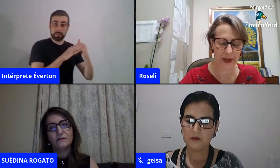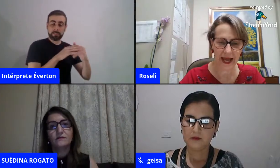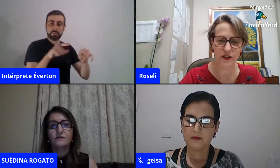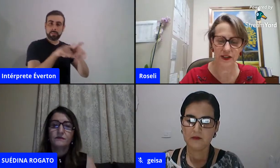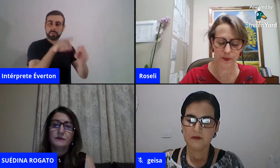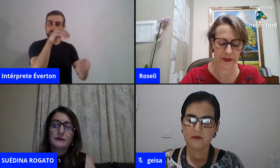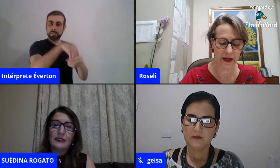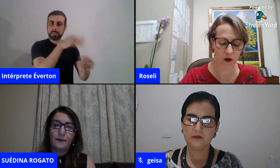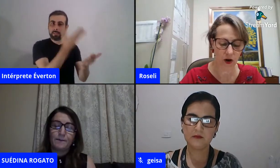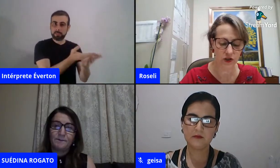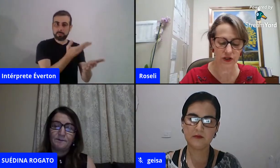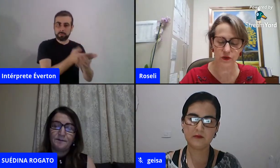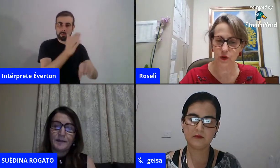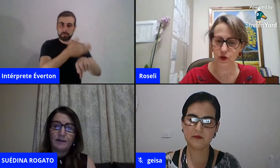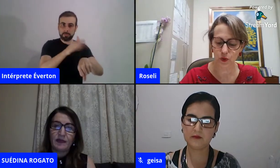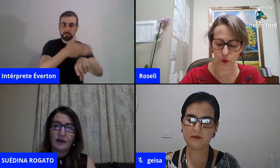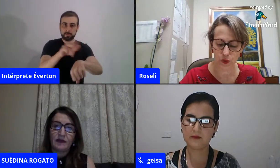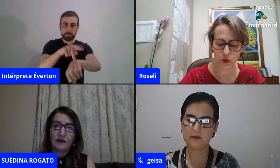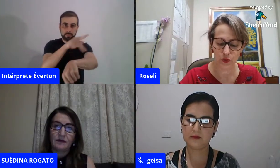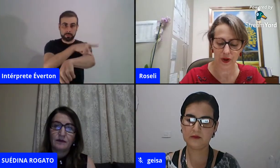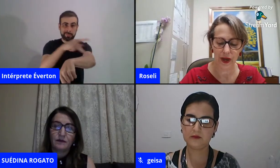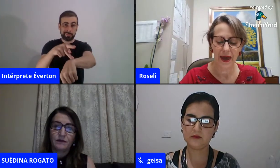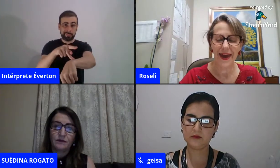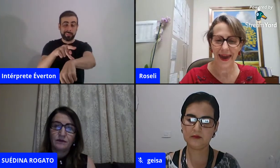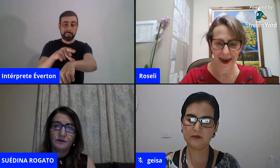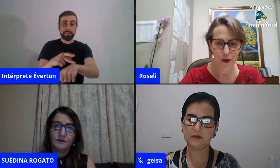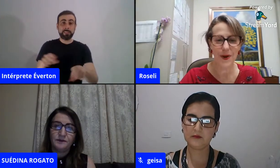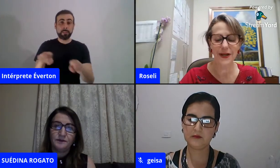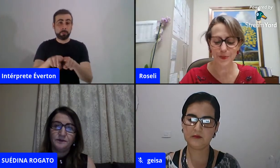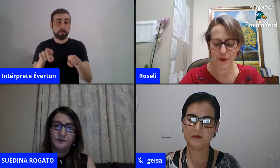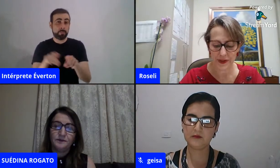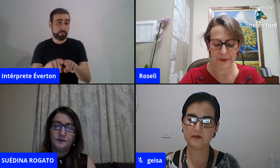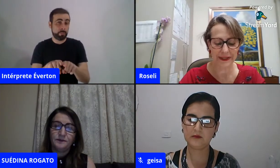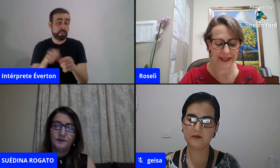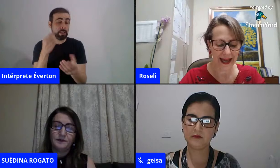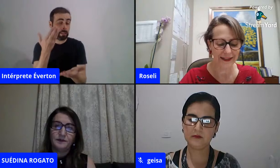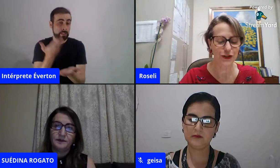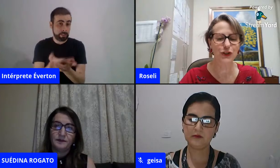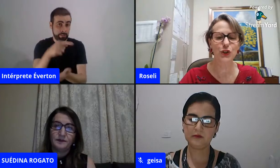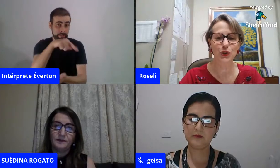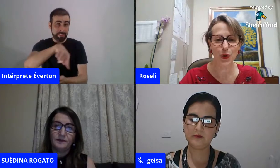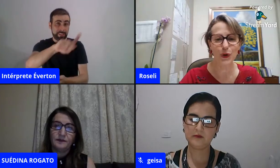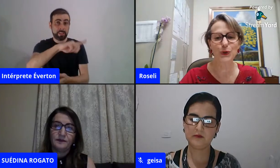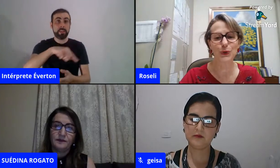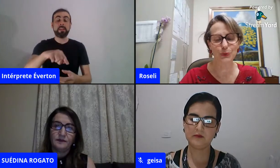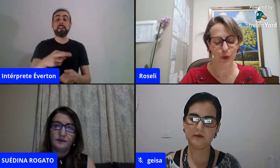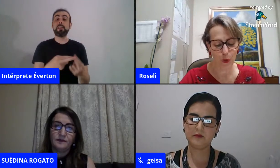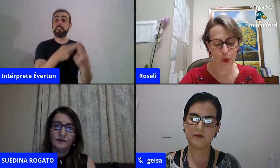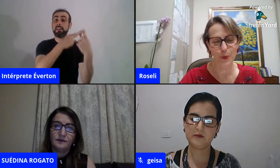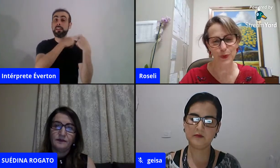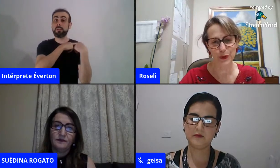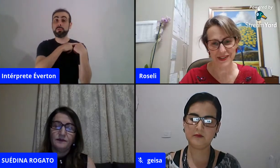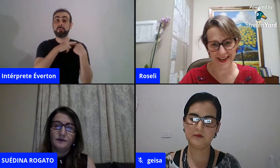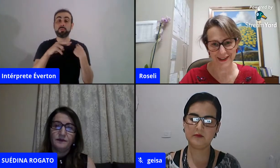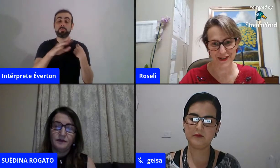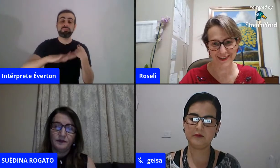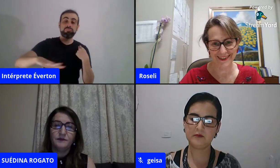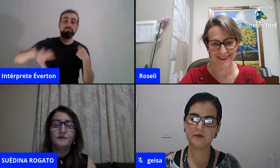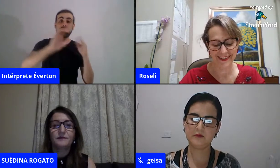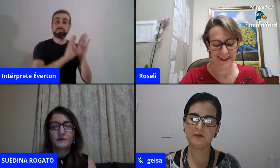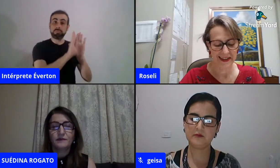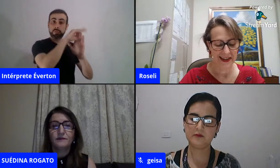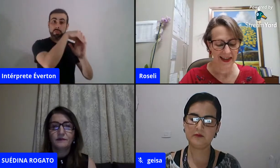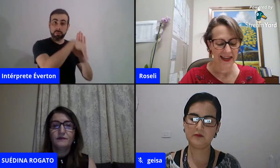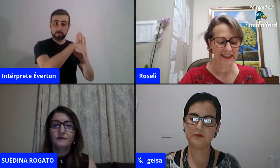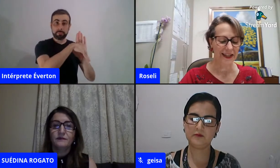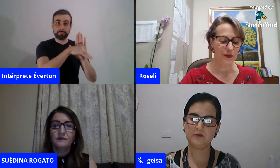sobre as práticas pedagógicas do nosso curso é uma responsabilidade de todo corpo docente.